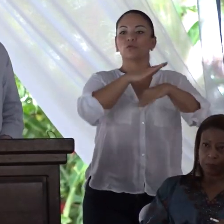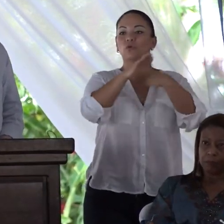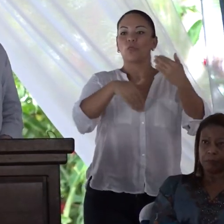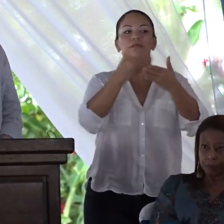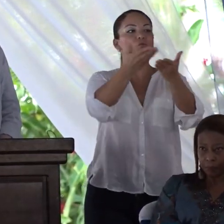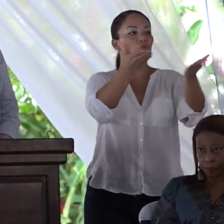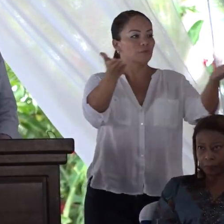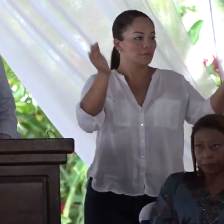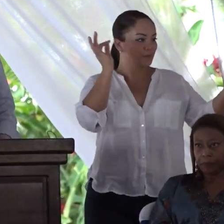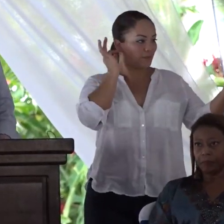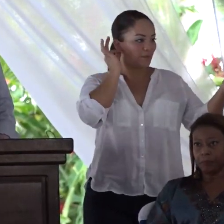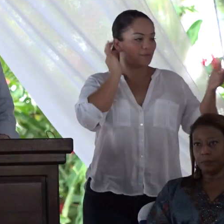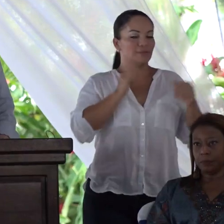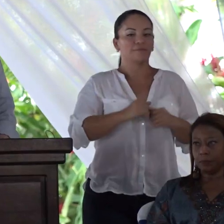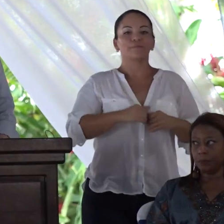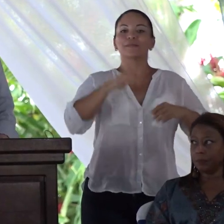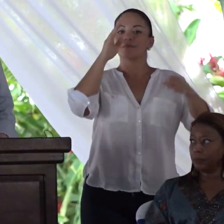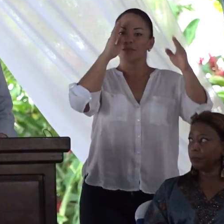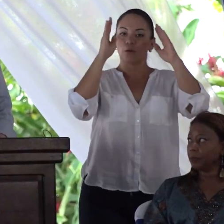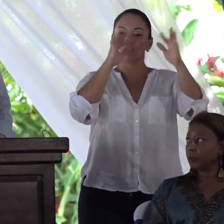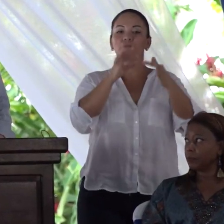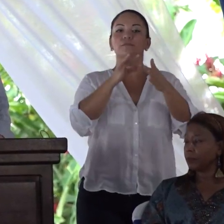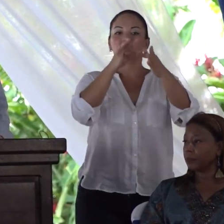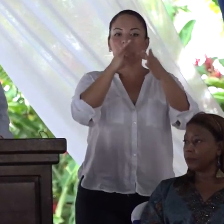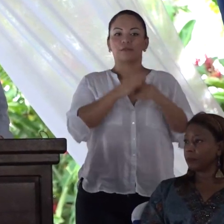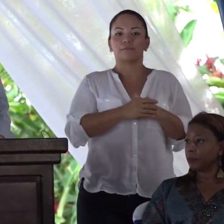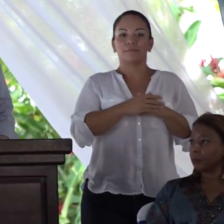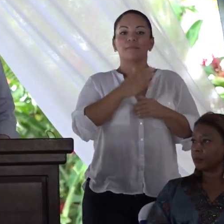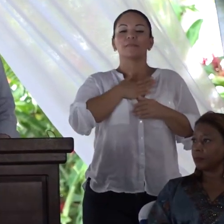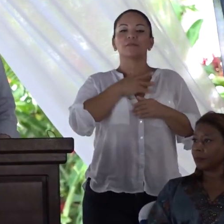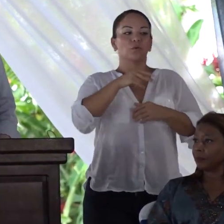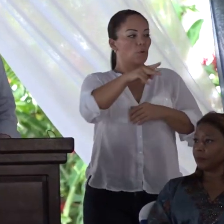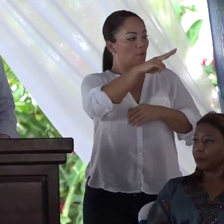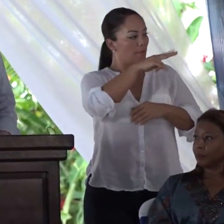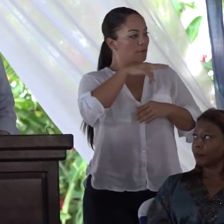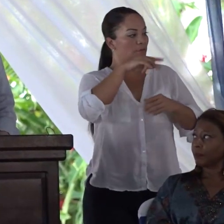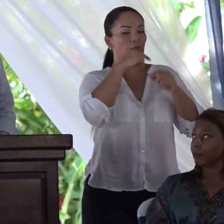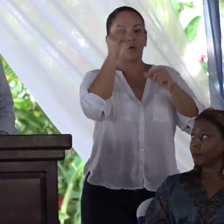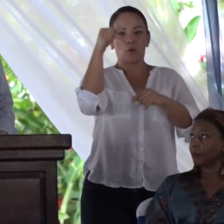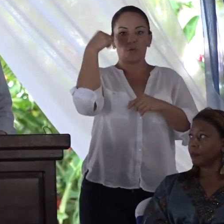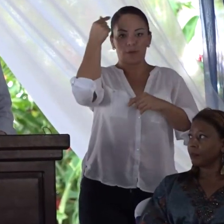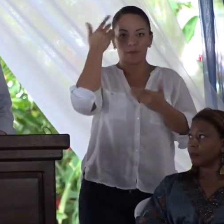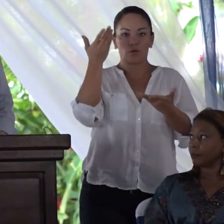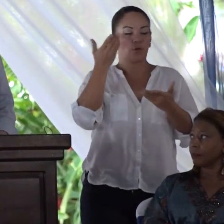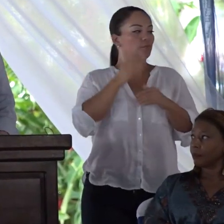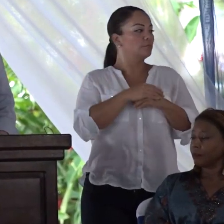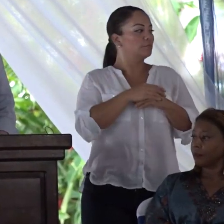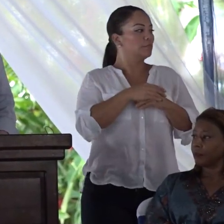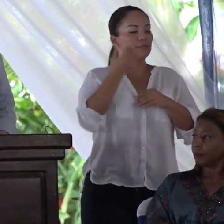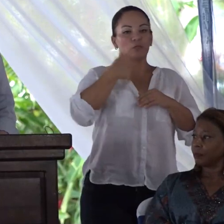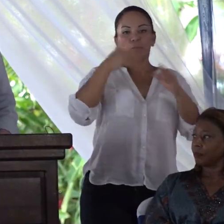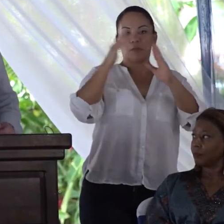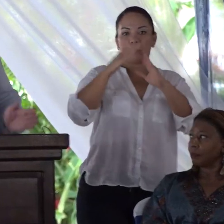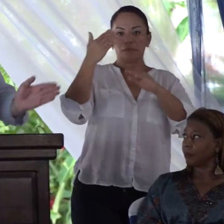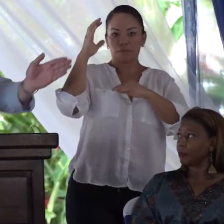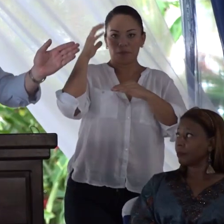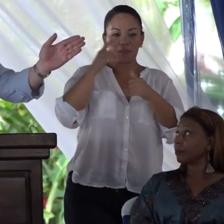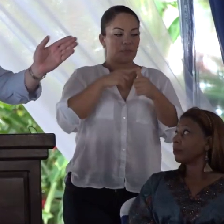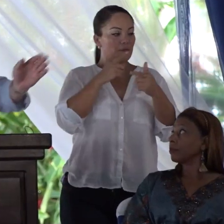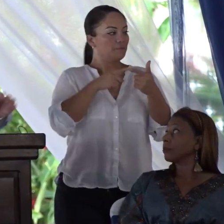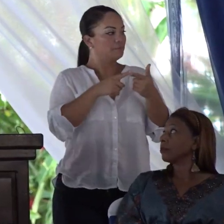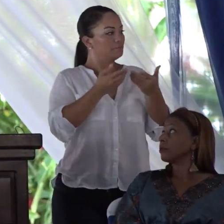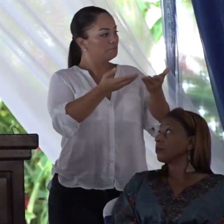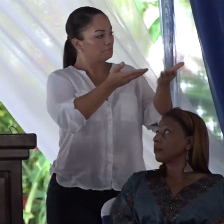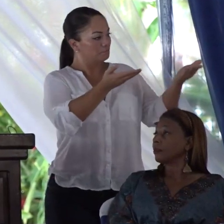ustedes, un saludo muy especial a mis colegas de gobierno, el señor canciller y